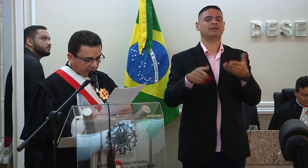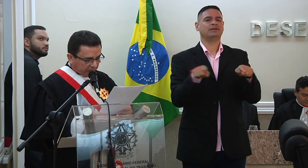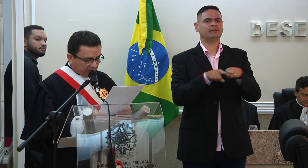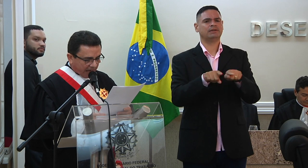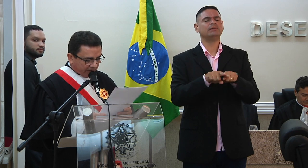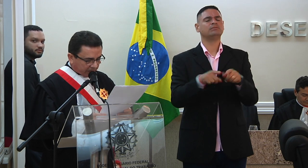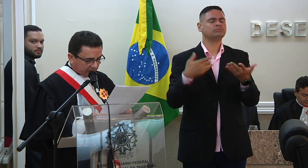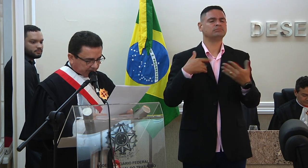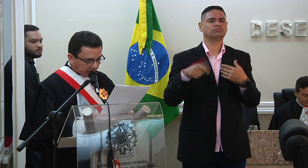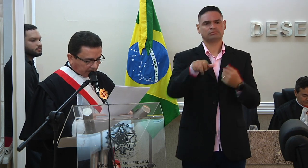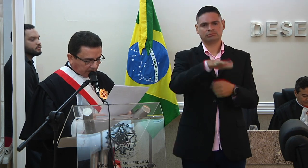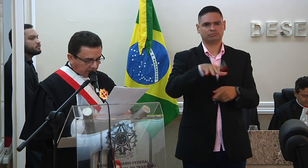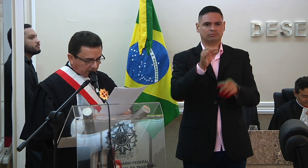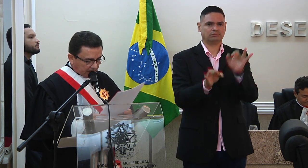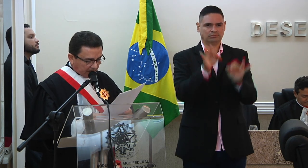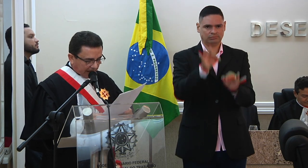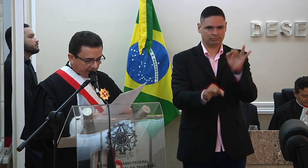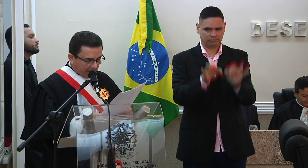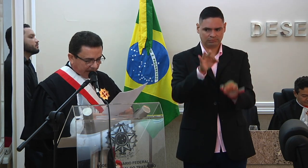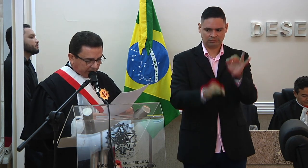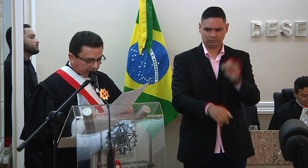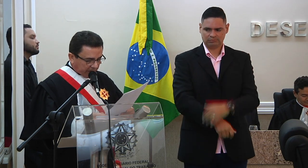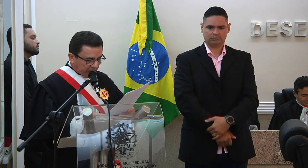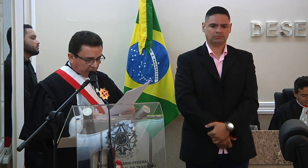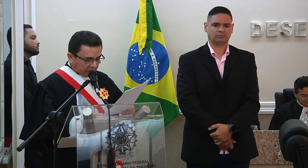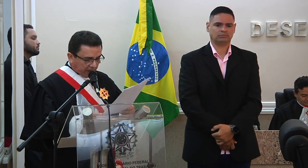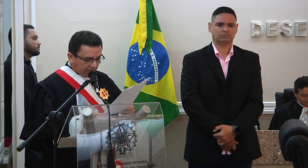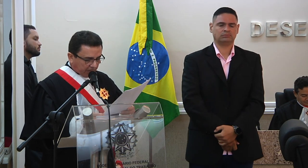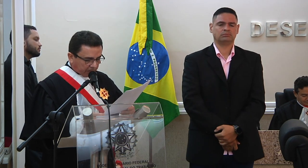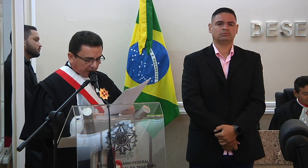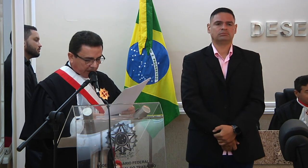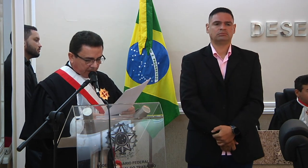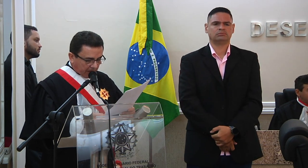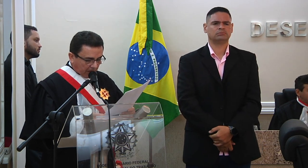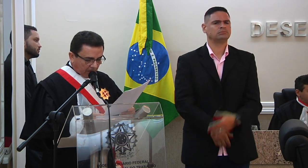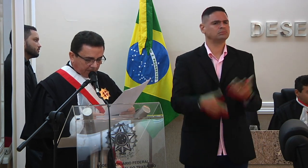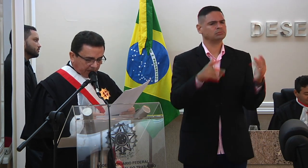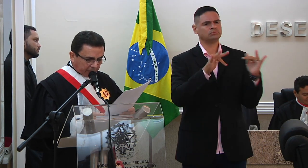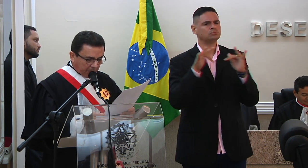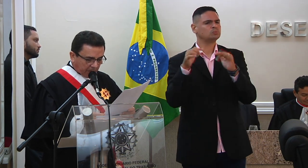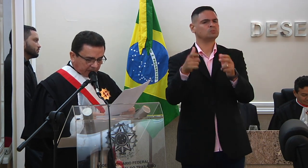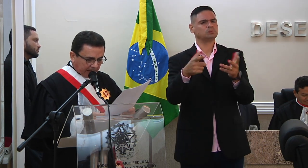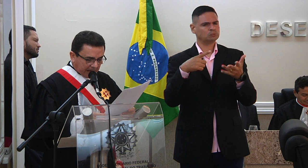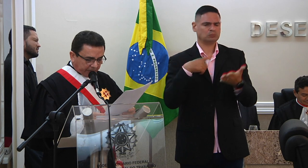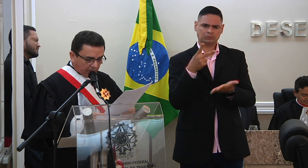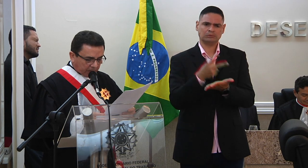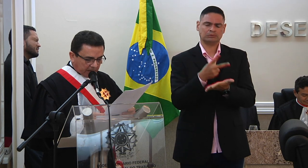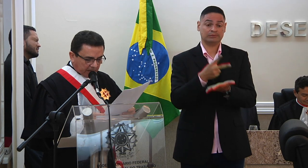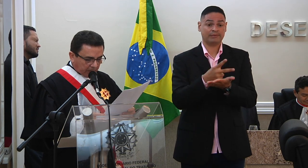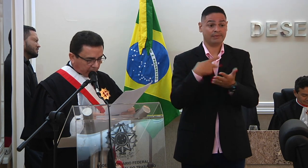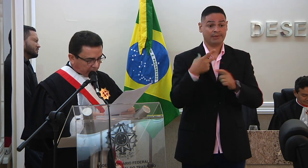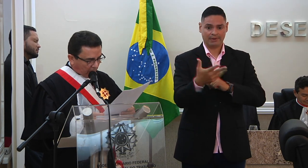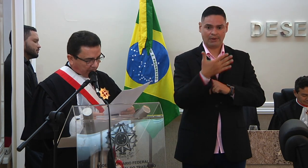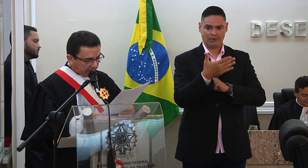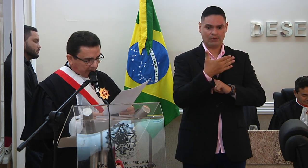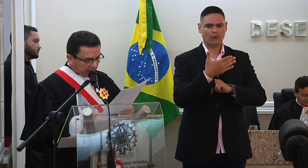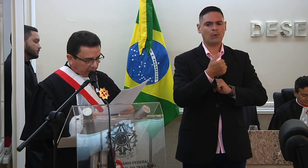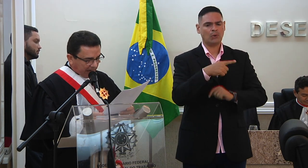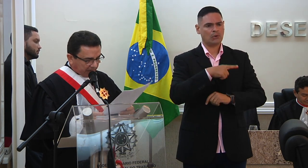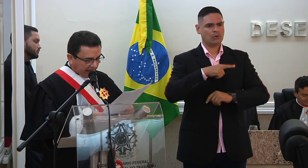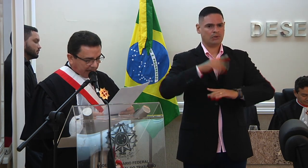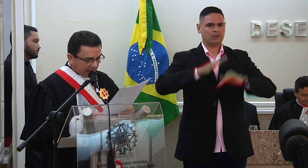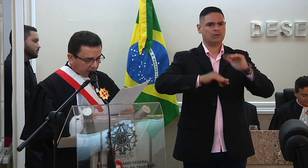unidades judiciárias ademais sempre contei com a prestimosa ajuda dos